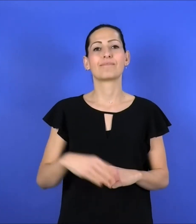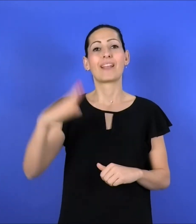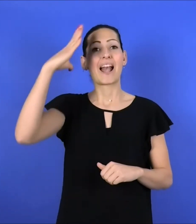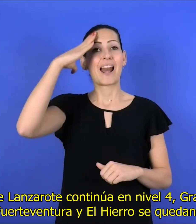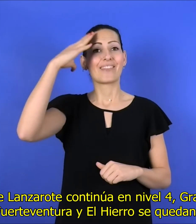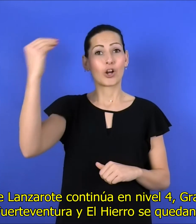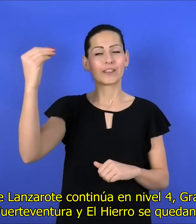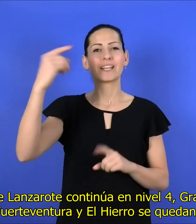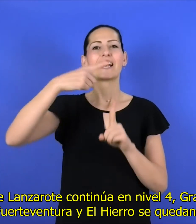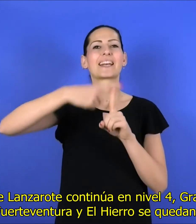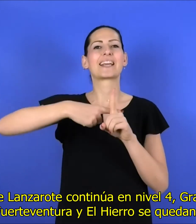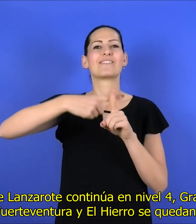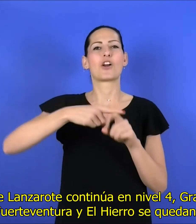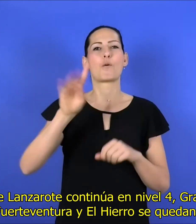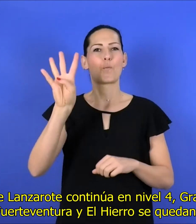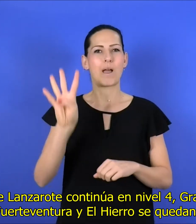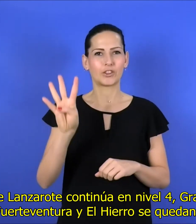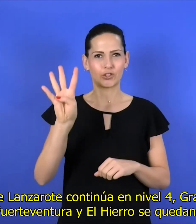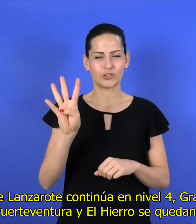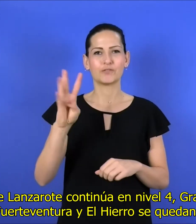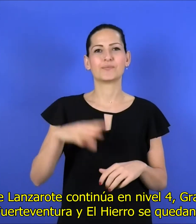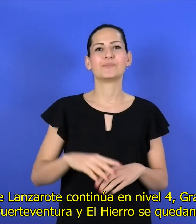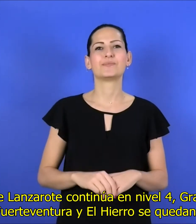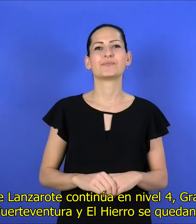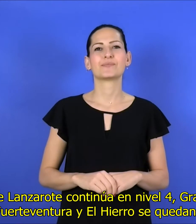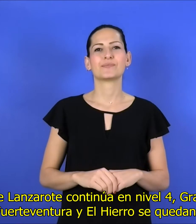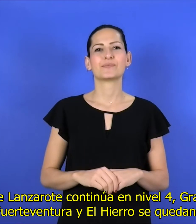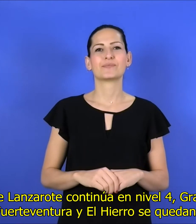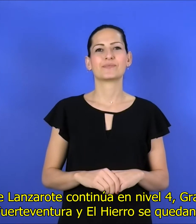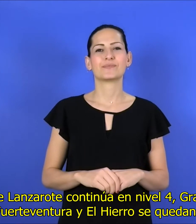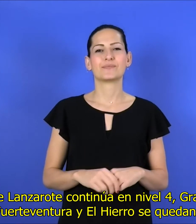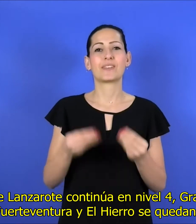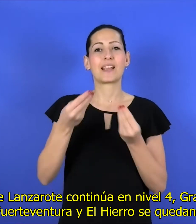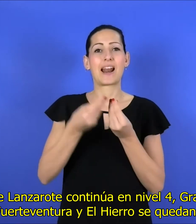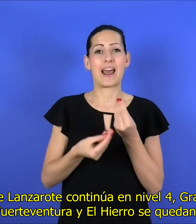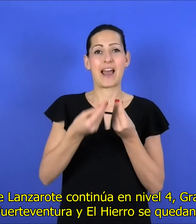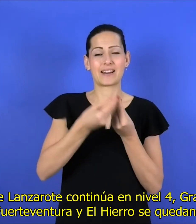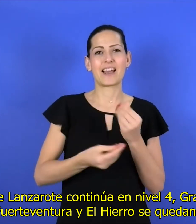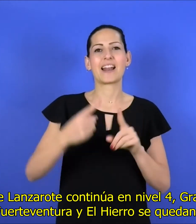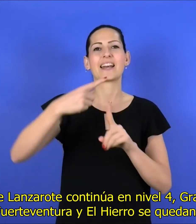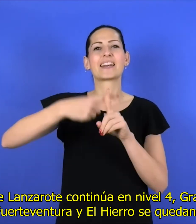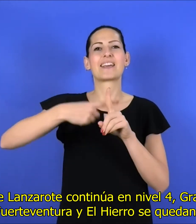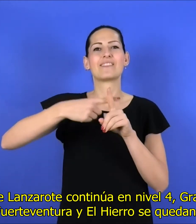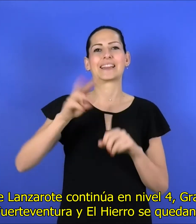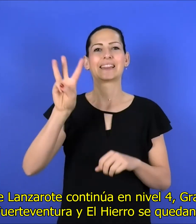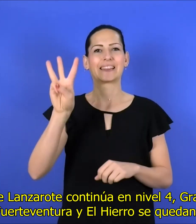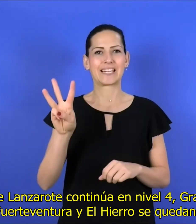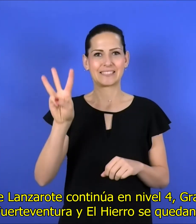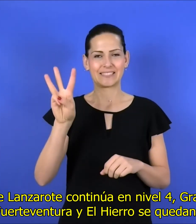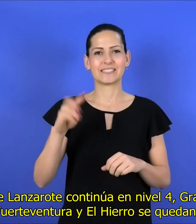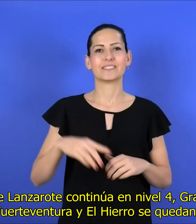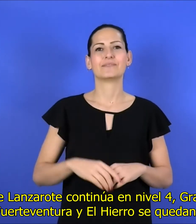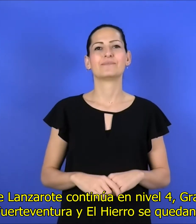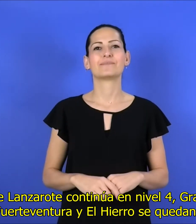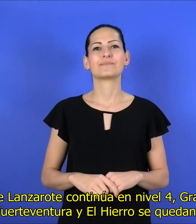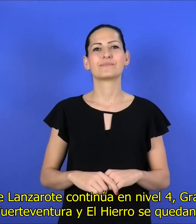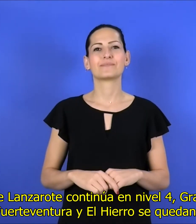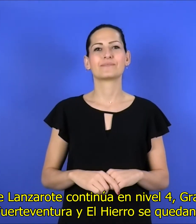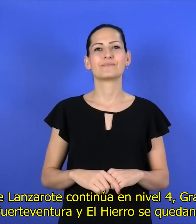Lanzarote continúa en nivel 4, Gran Canaria en nivel 3, Fuerteventura y El